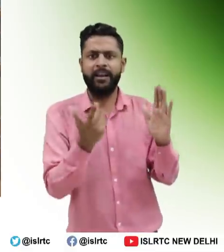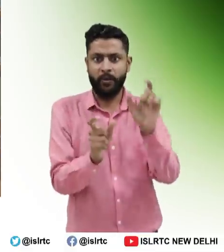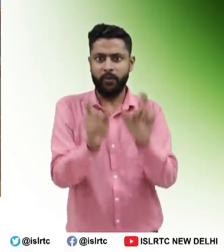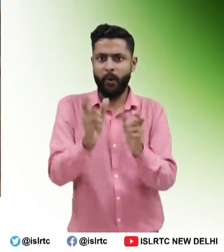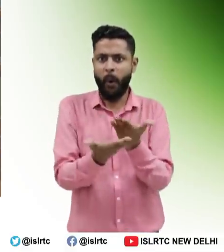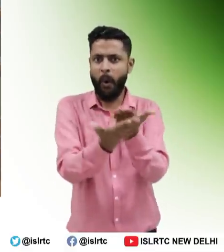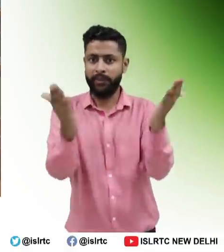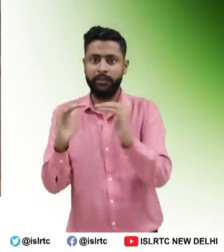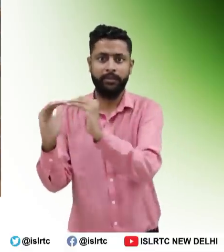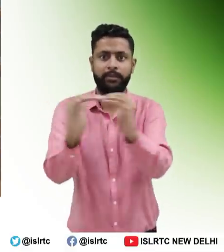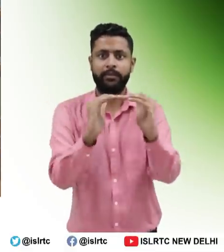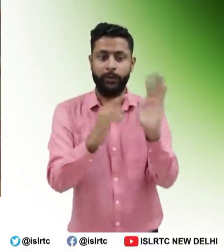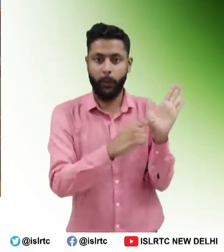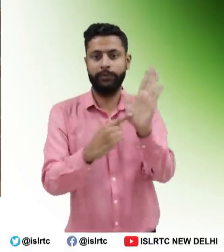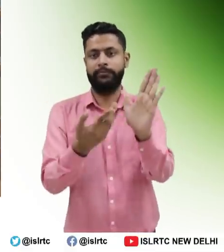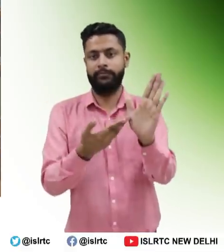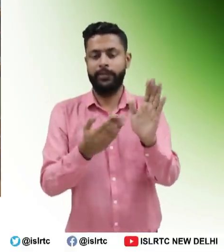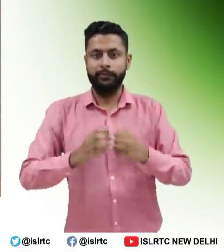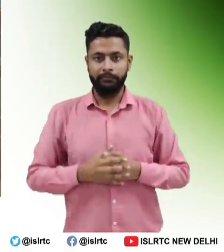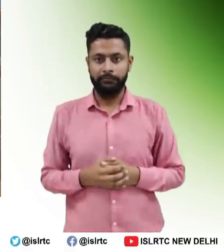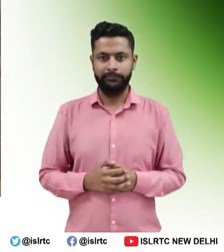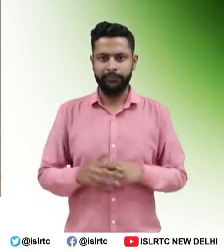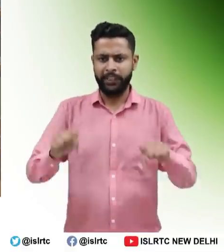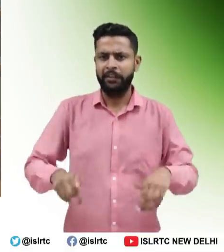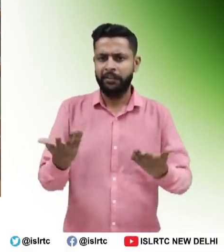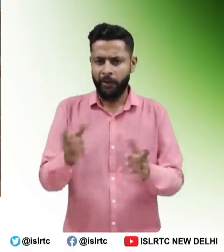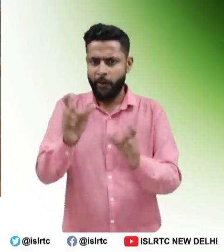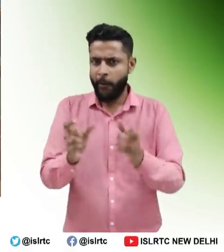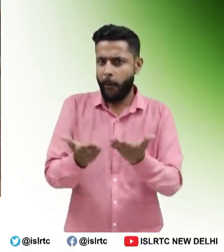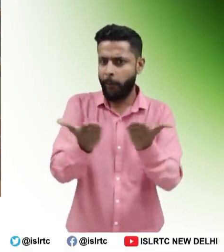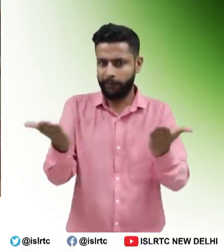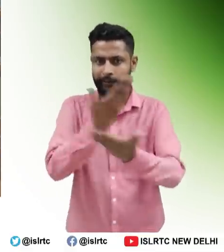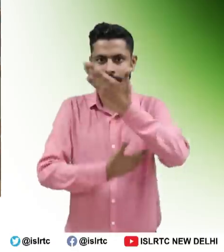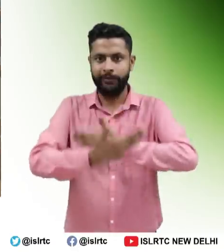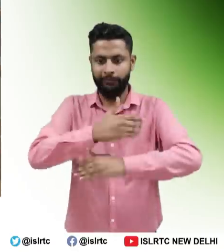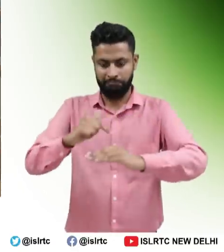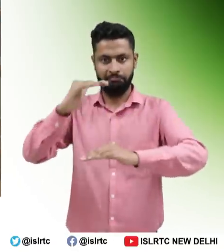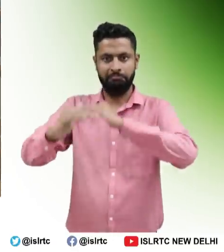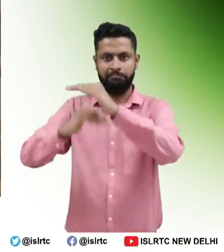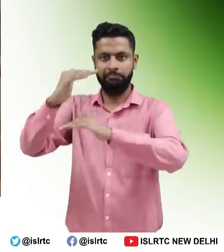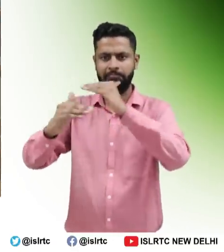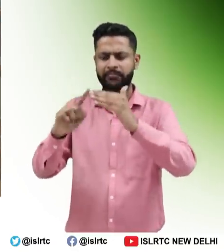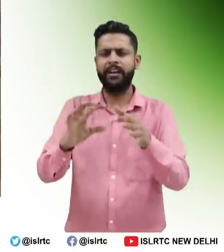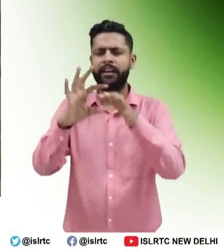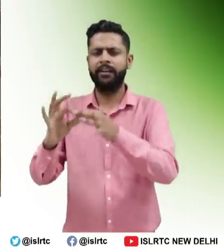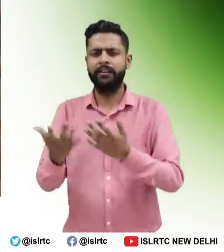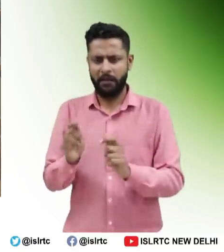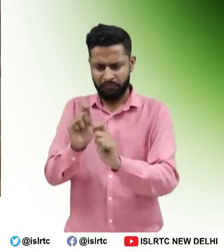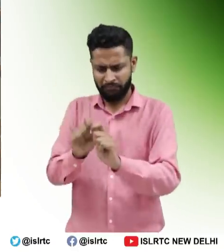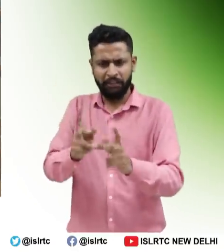सेवाकर्मी एसे हैं जो स्रभण बाधी थे प्रायव देखा गया है कि एसे कर्मचारी अतन्त उस्षा